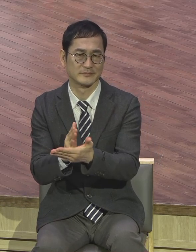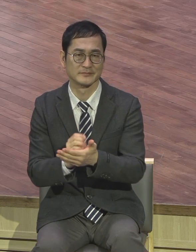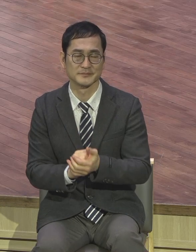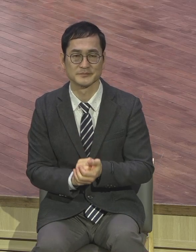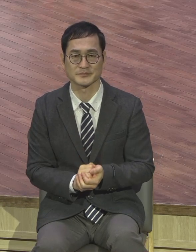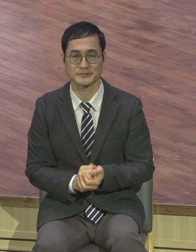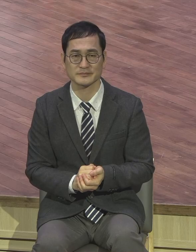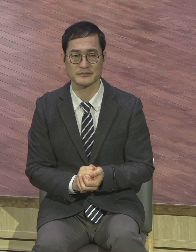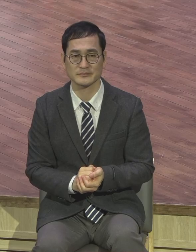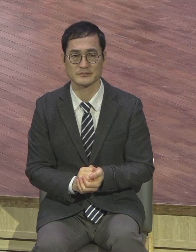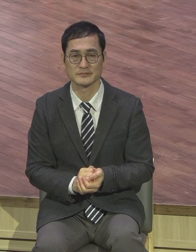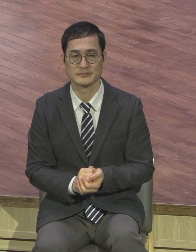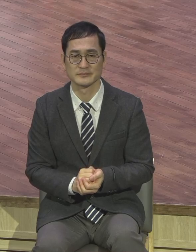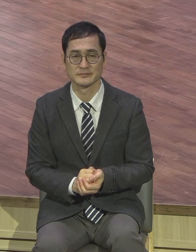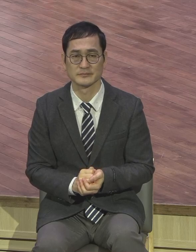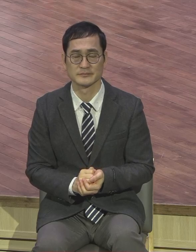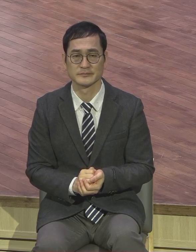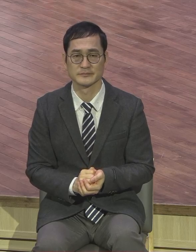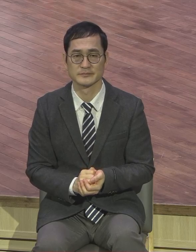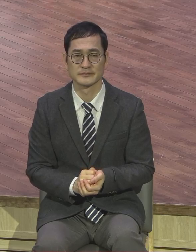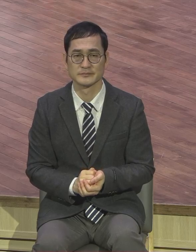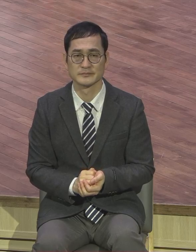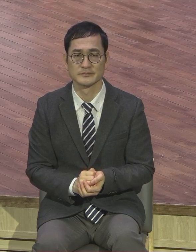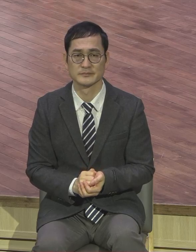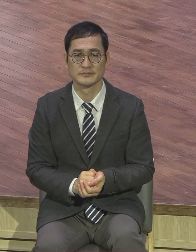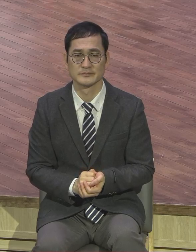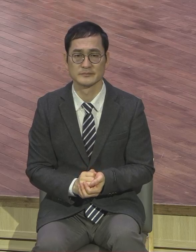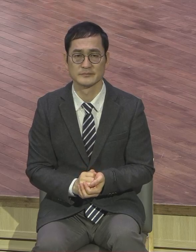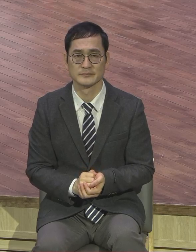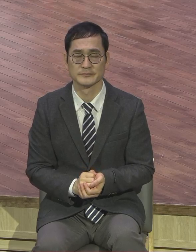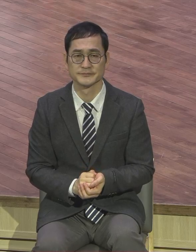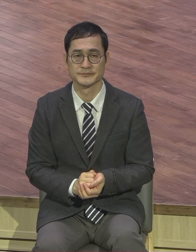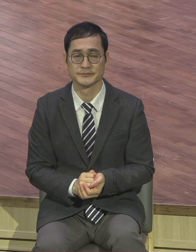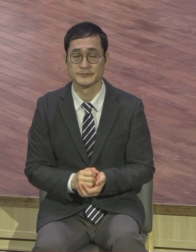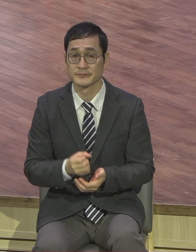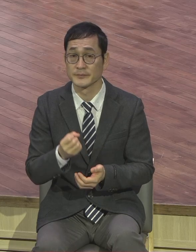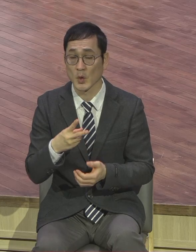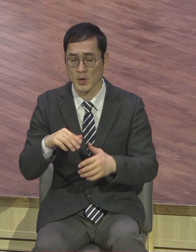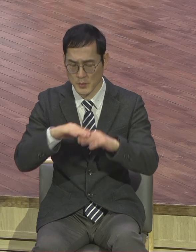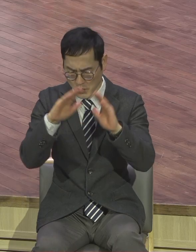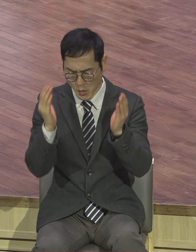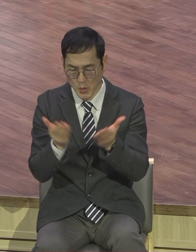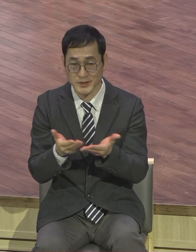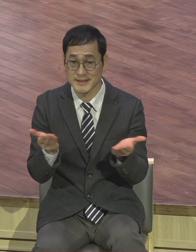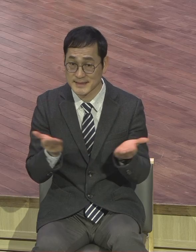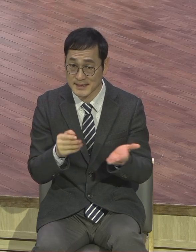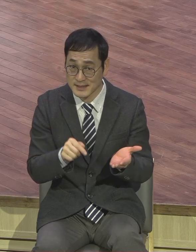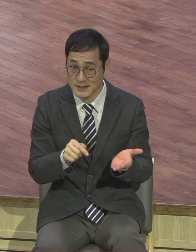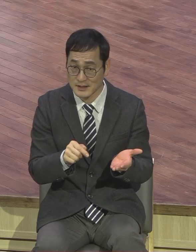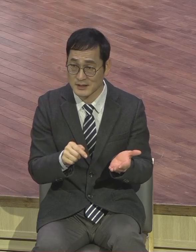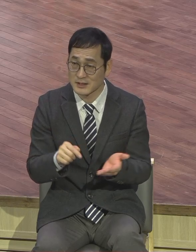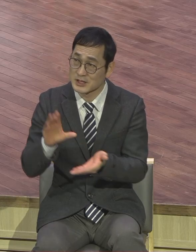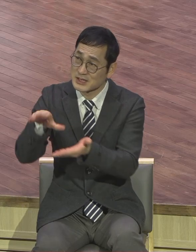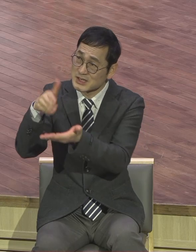그리스도에게까지 자라라라. 사도 바울은 특별히 범사의 그리스도에게까지 자랄 것을 강조했습니다.